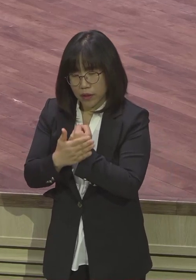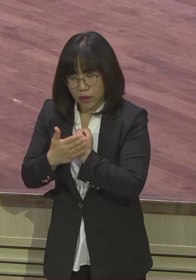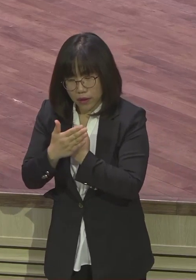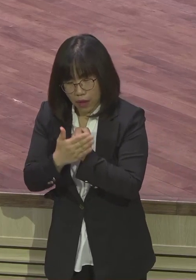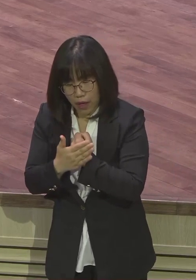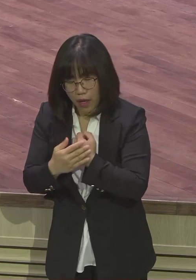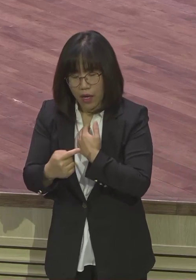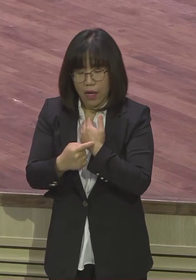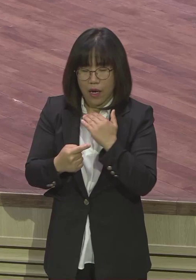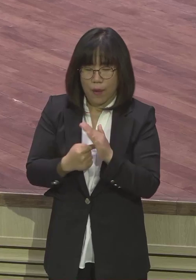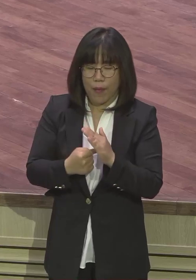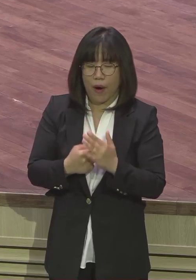건강해져요 제가 어제